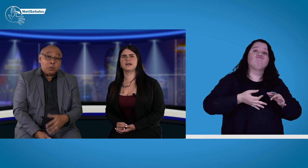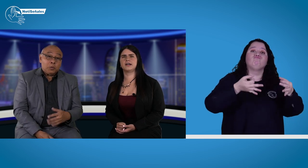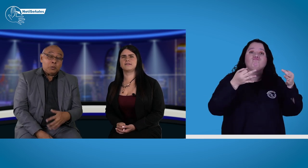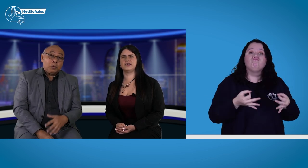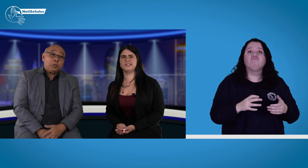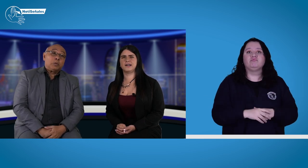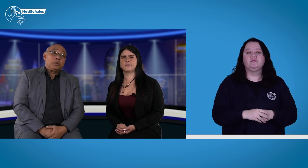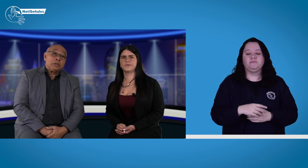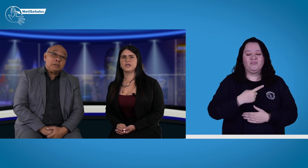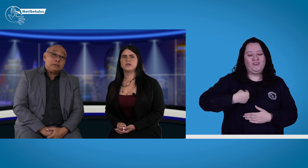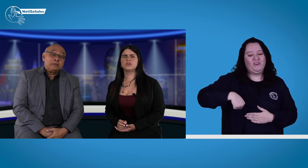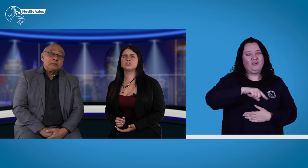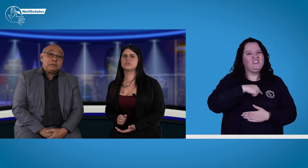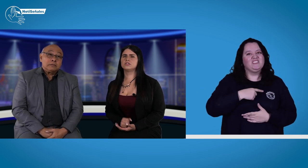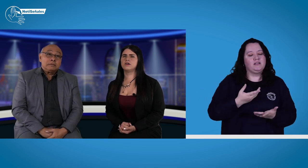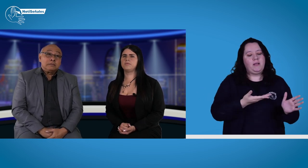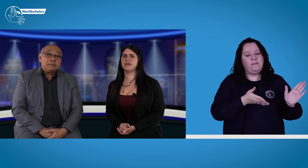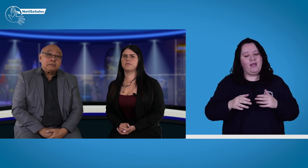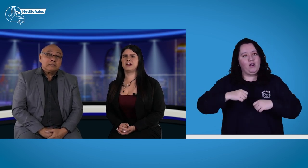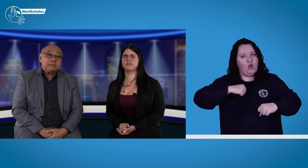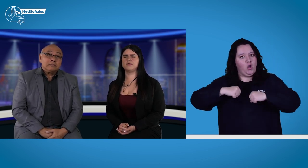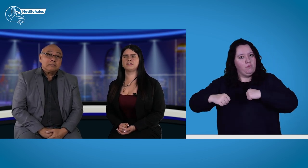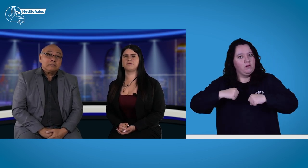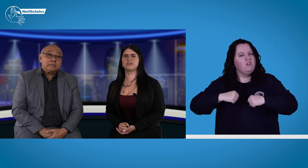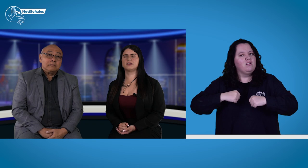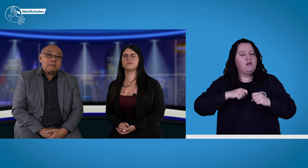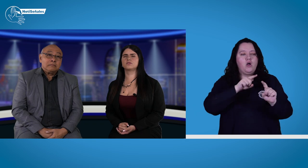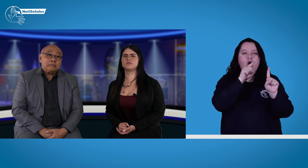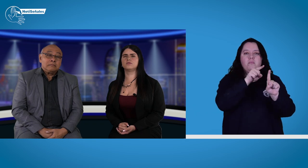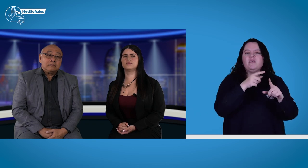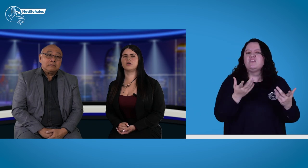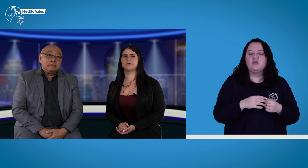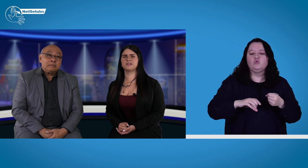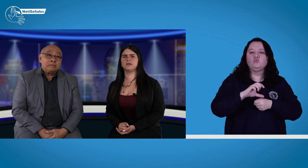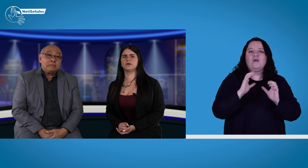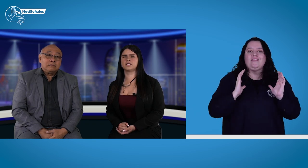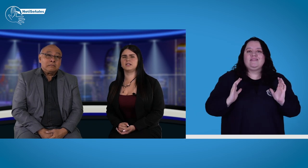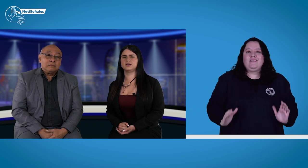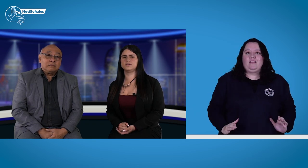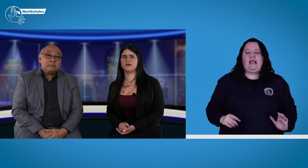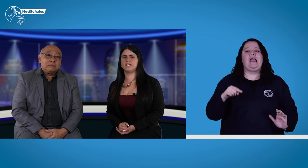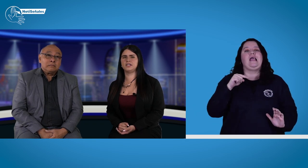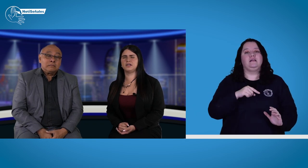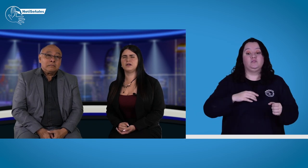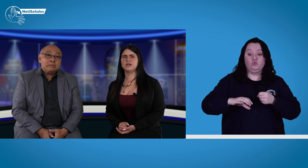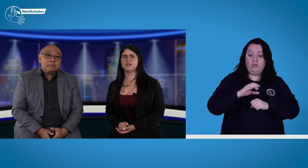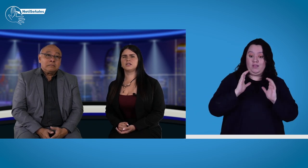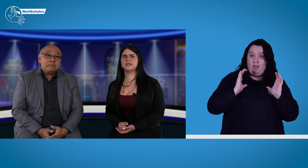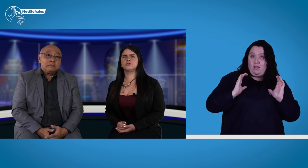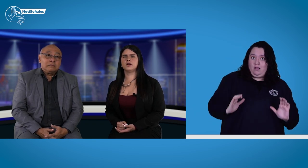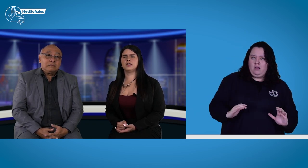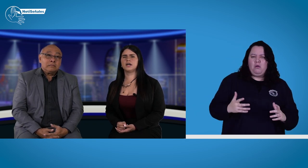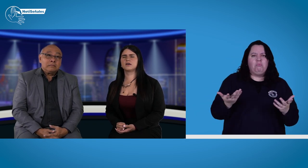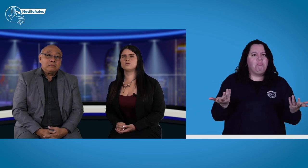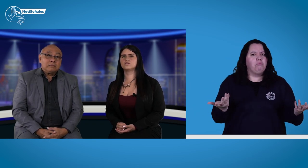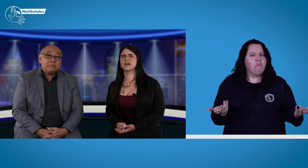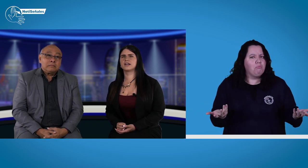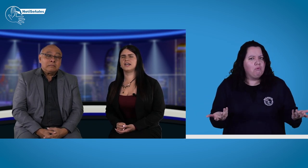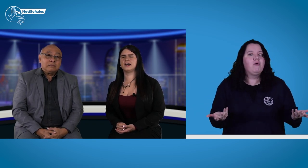debe garantizar. Nosotros dentro del plan operativo también tenemos un objetivo que es el de ciudadanía, y ese de ciudadanía que busca que